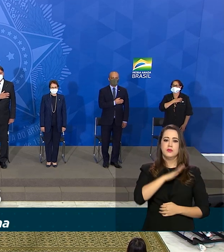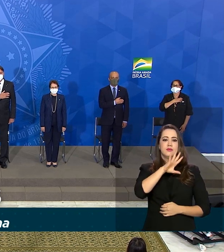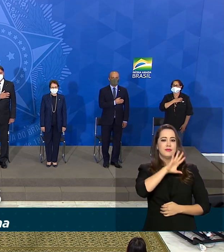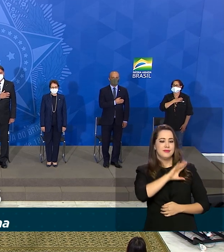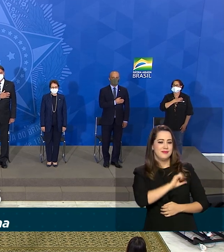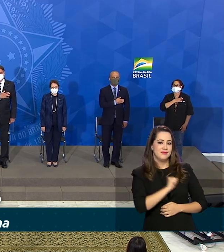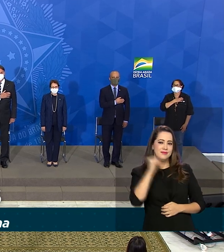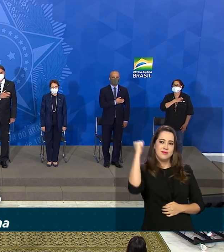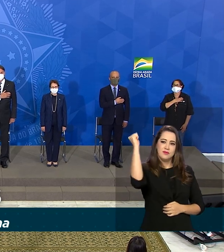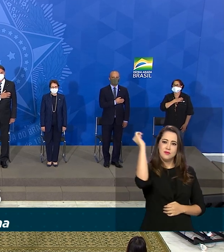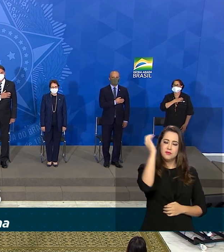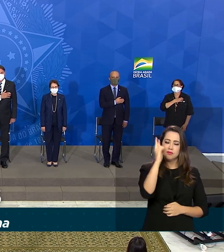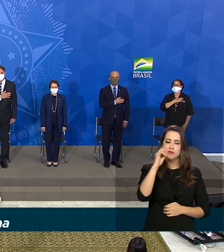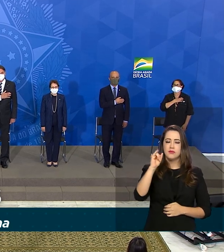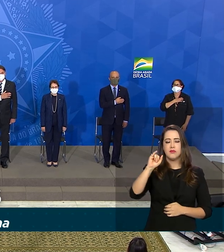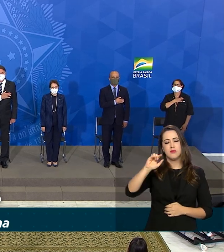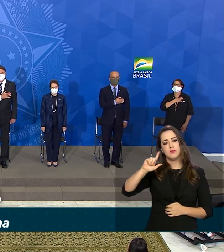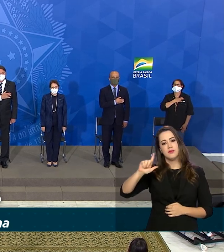amada, Brasil.